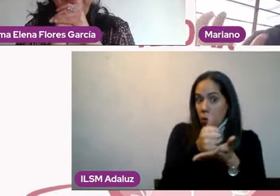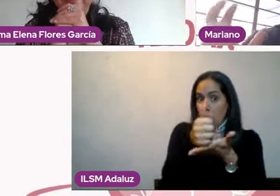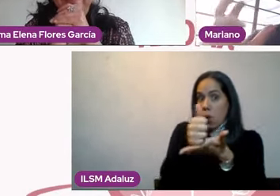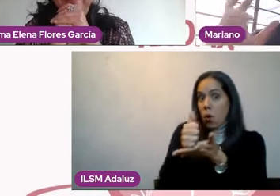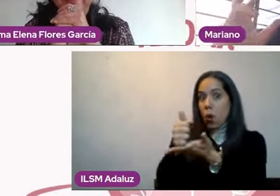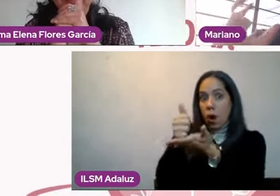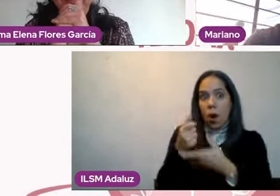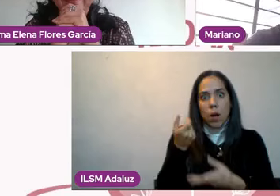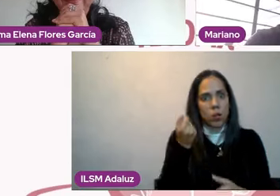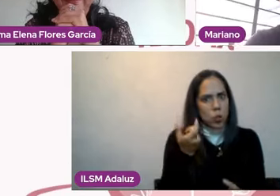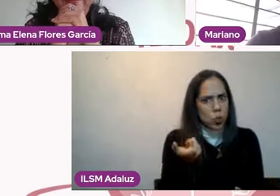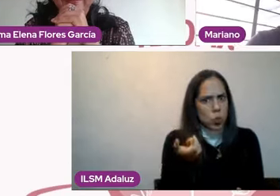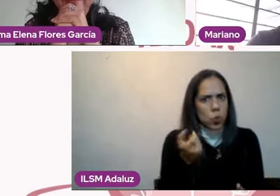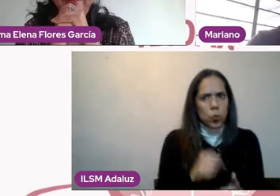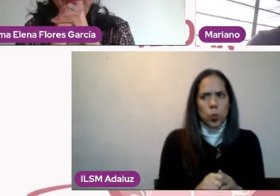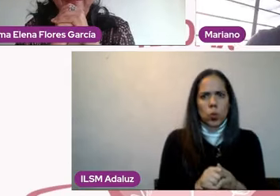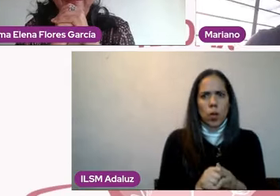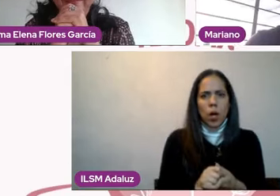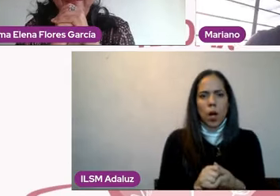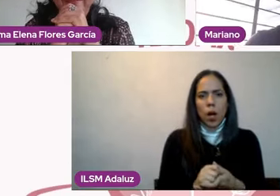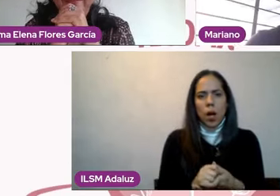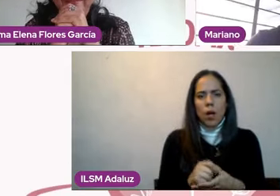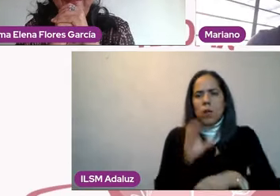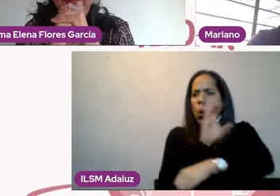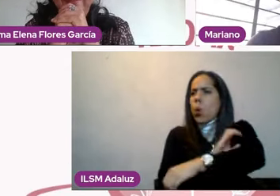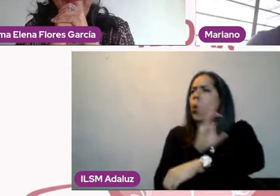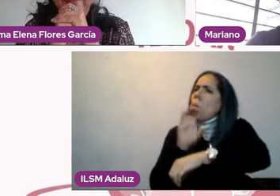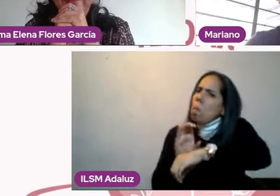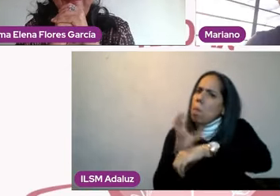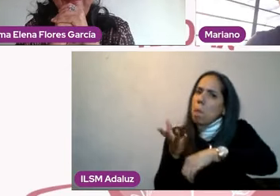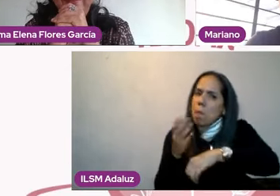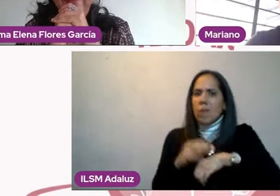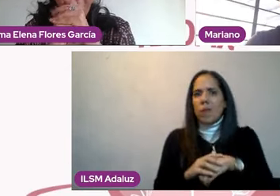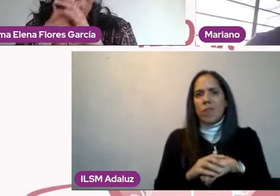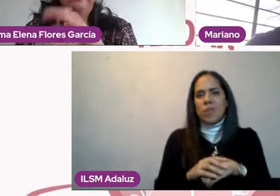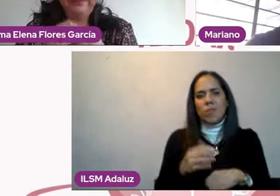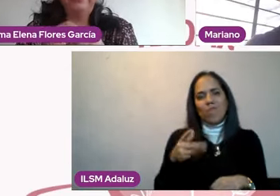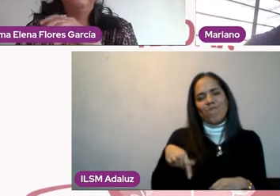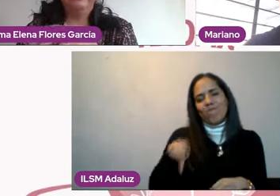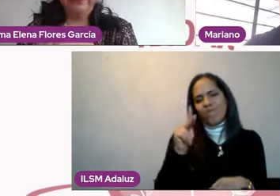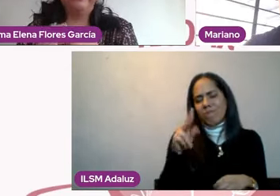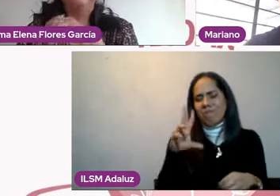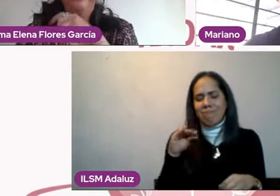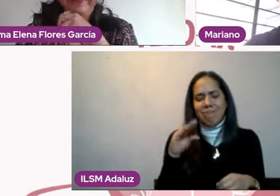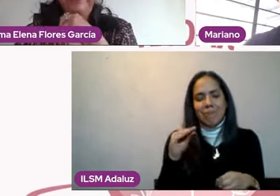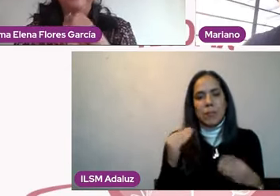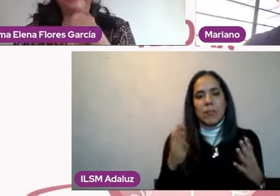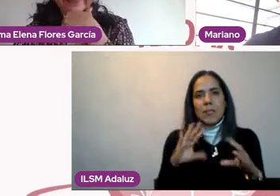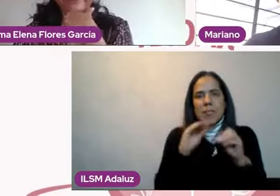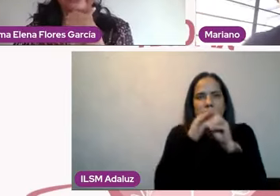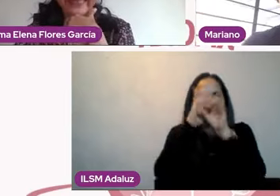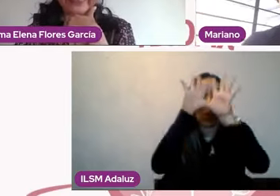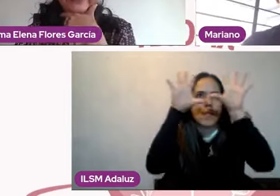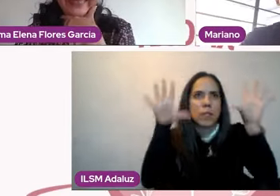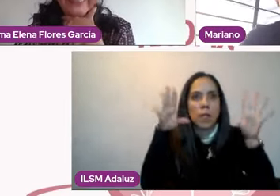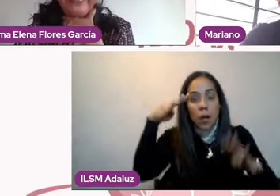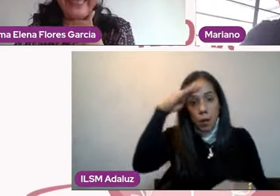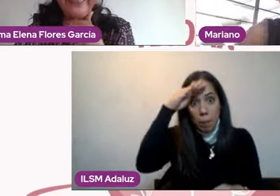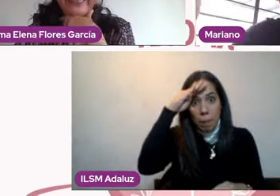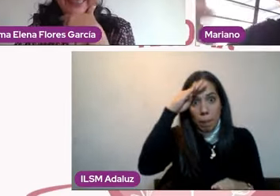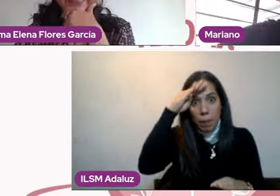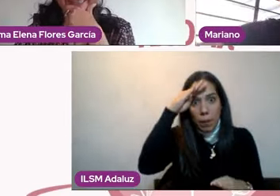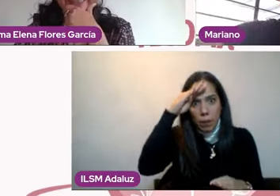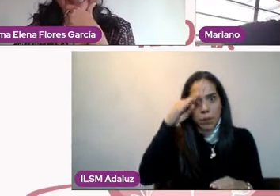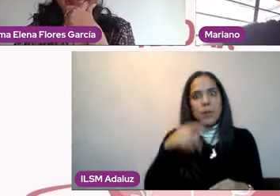no tener claras estas ideas, creo que nos podemos hacer bolas muy fácilmente, ¿no? Y sí,